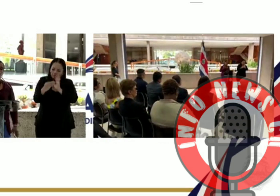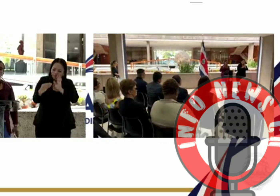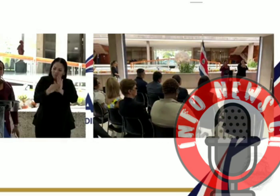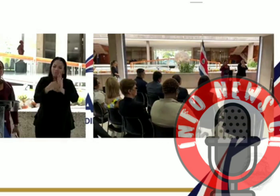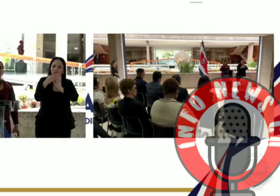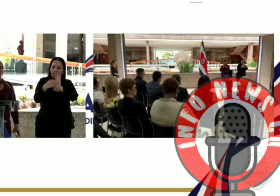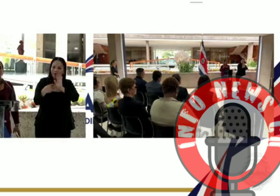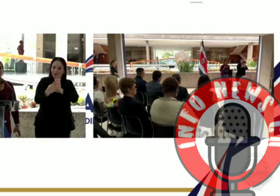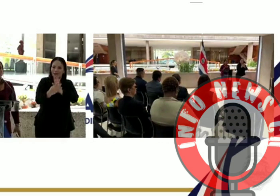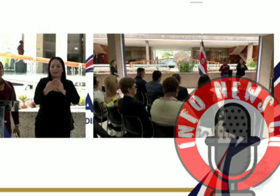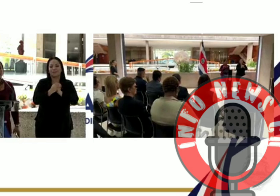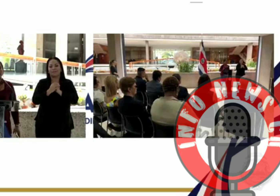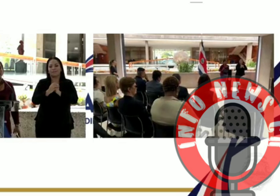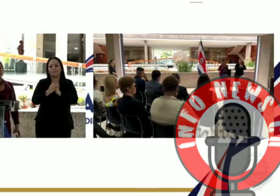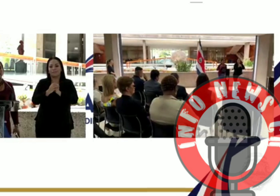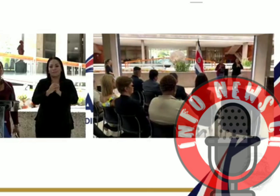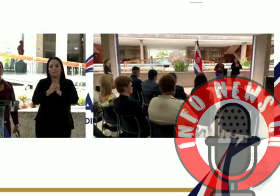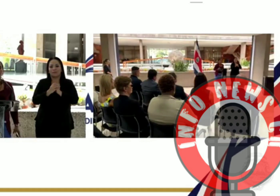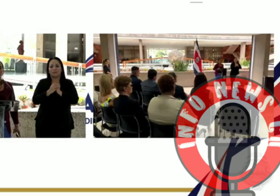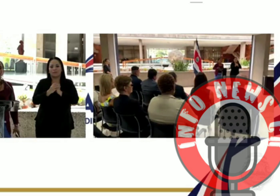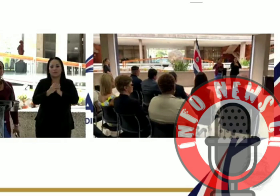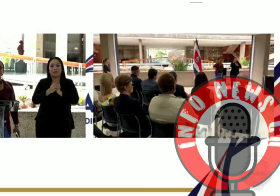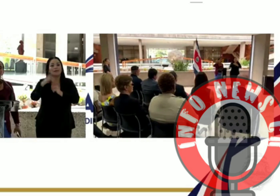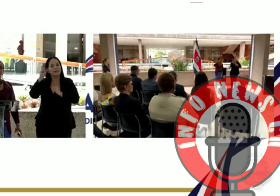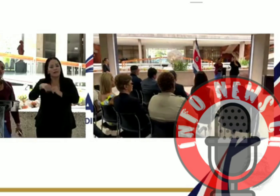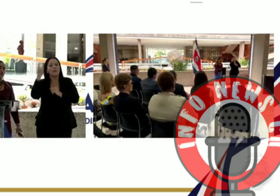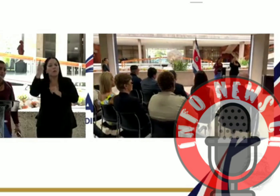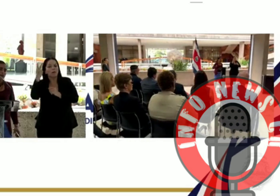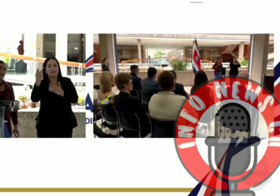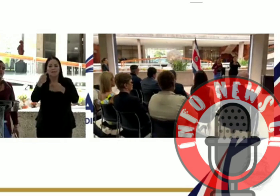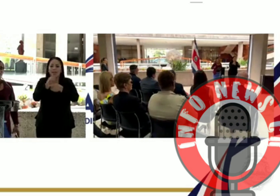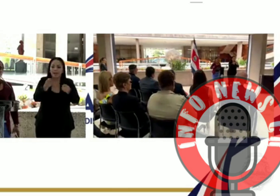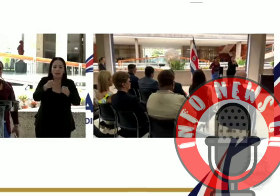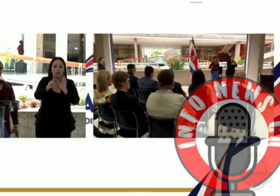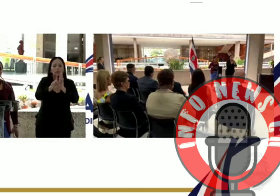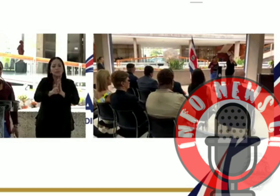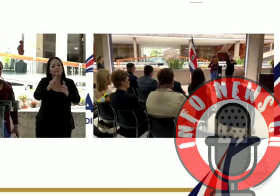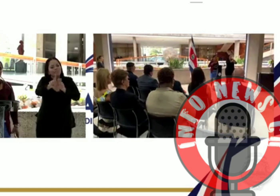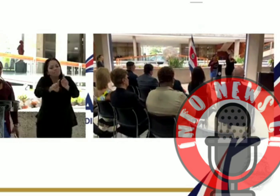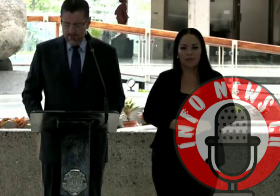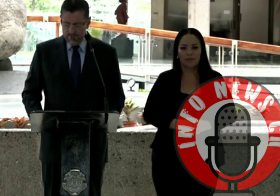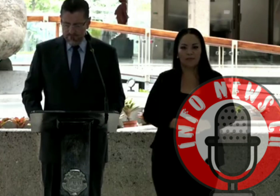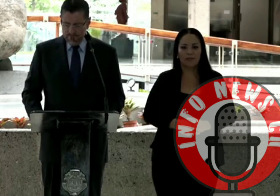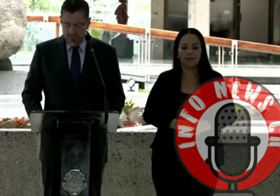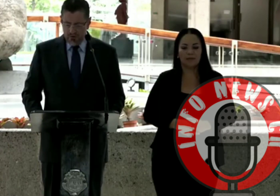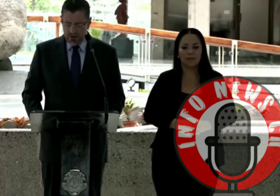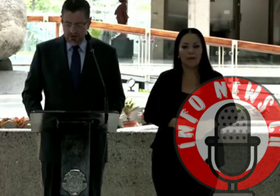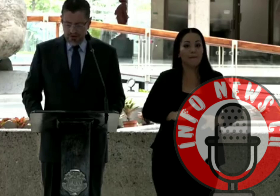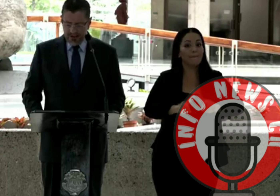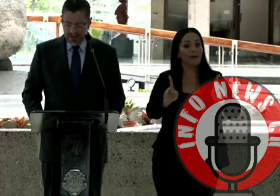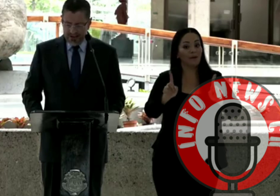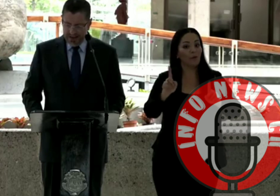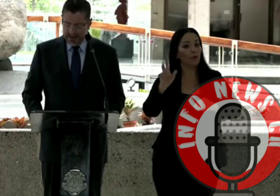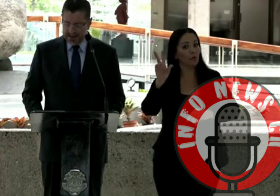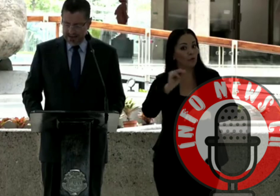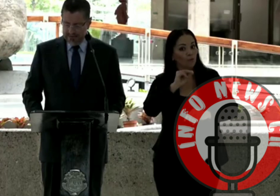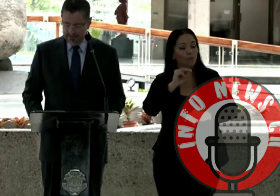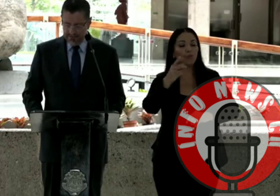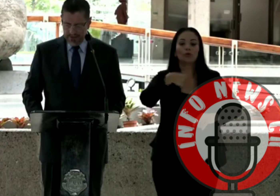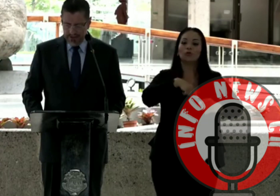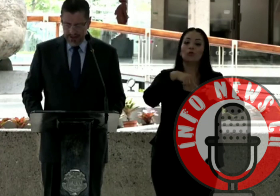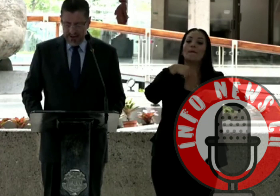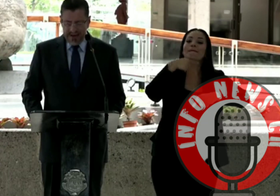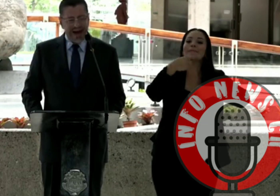y no tomes políticas, decretos, leyes, sin consultar a los pueblos indígenas. Vamos a revitalizar,